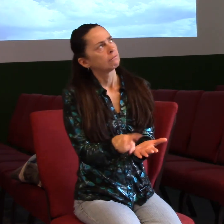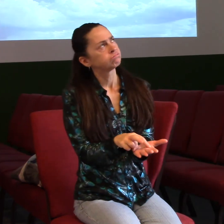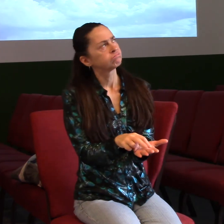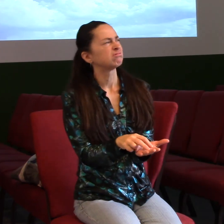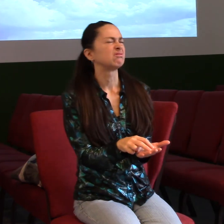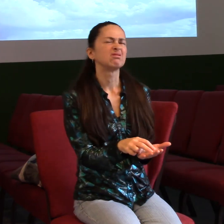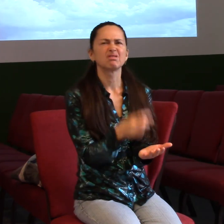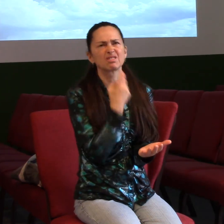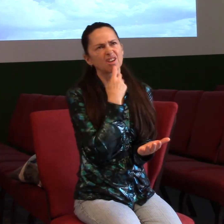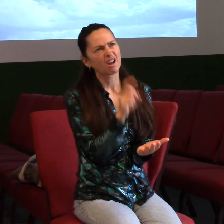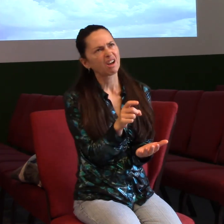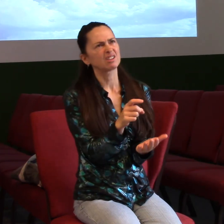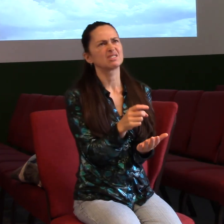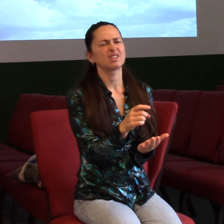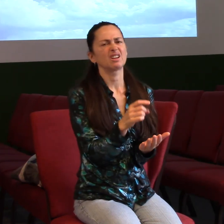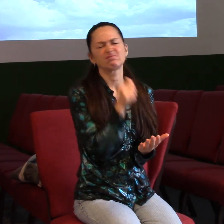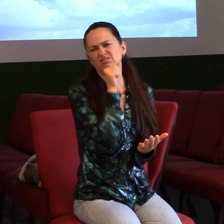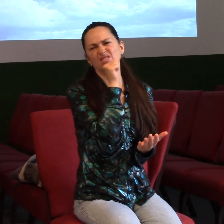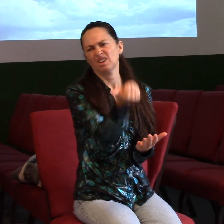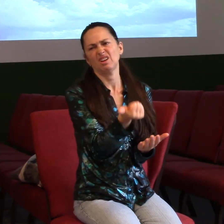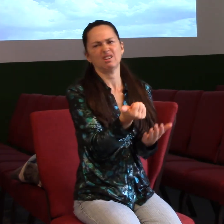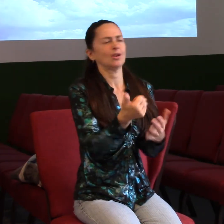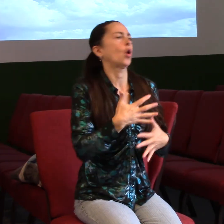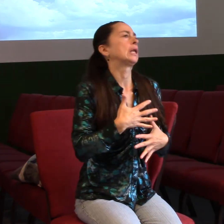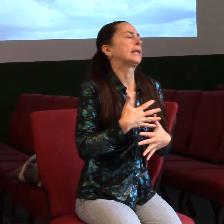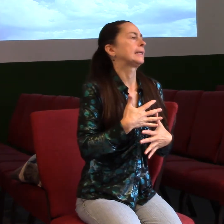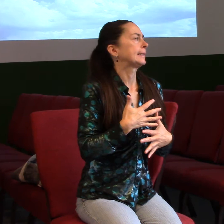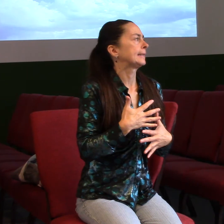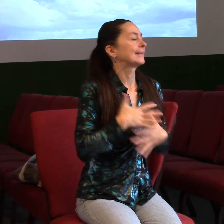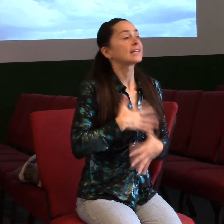se na mě těšit. Do co bych tam dělal? No ty tam už musíš jít jenom kvůli tomu, že jsi kazatel.